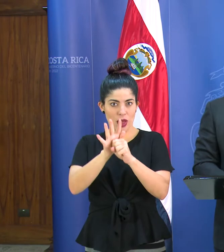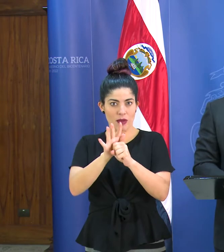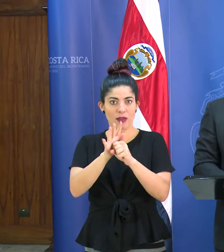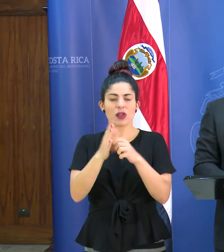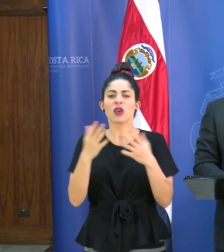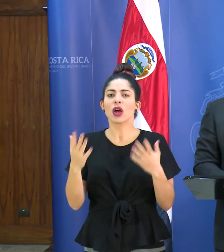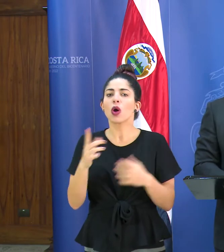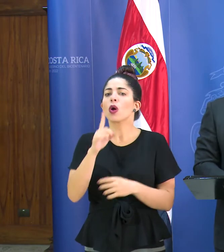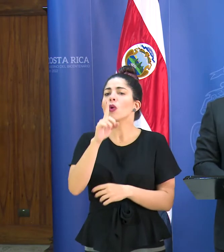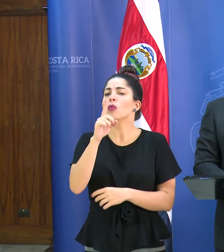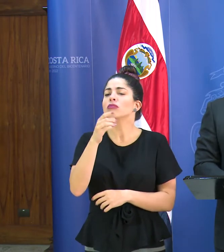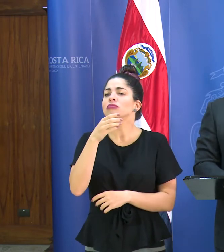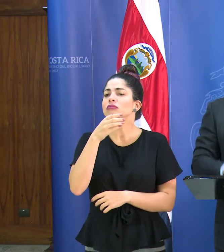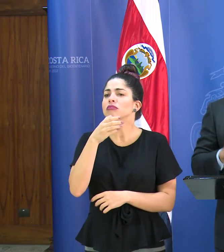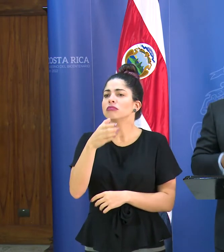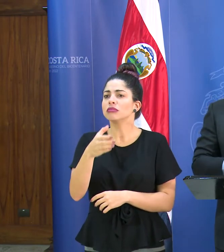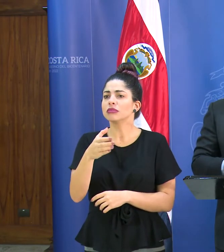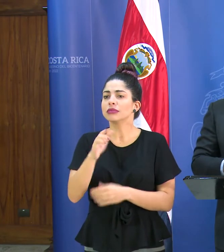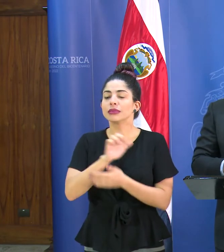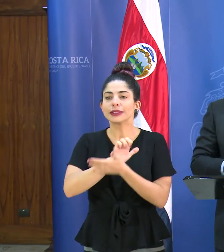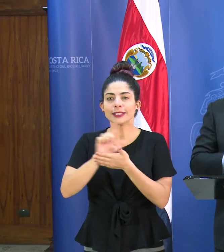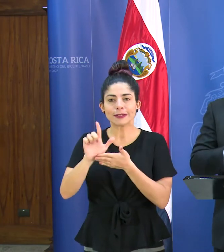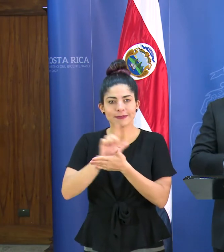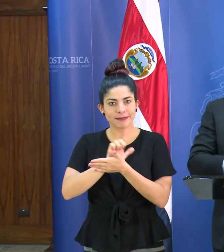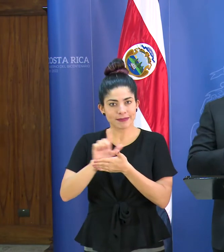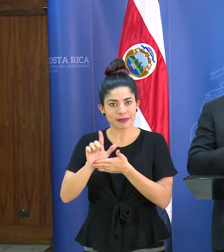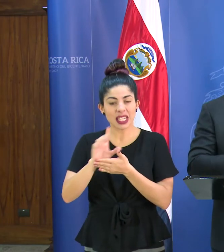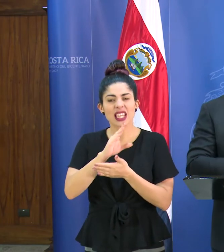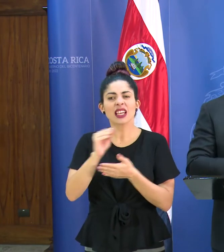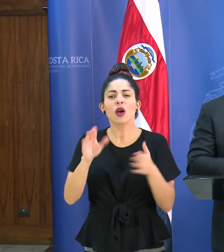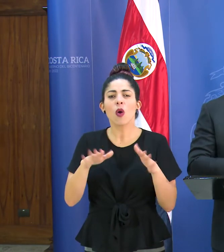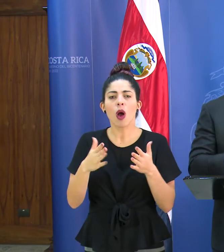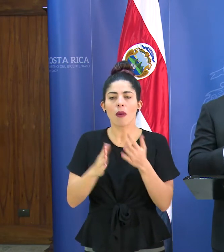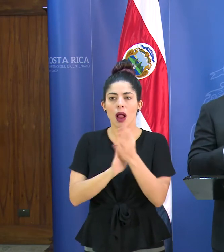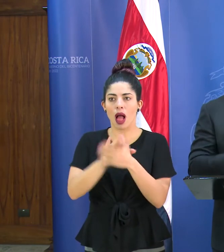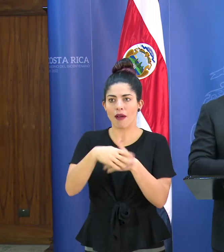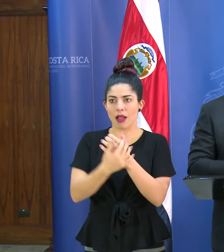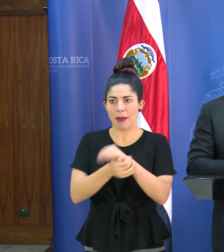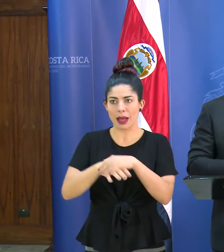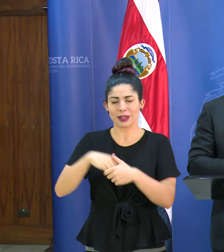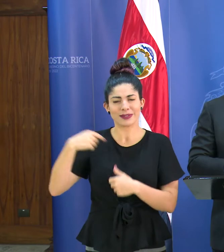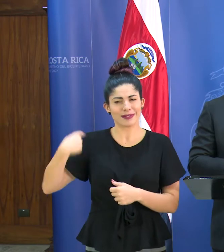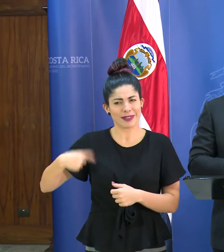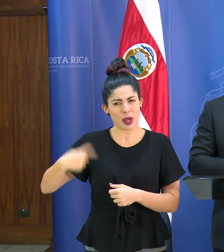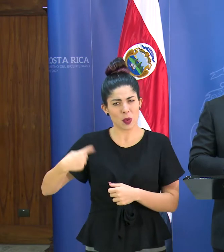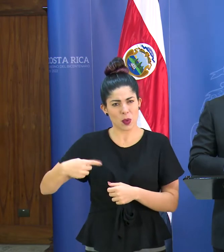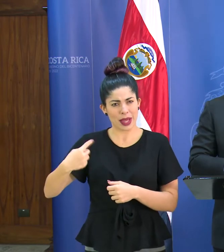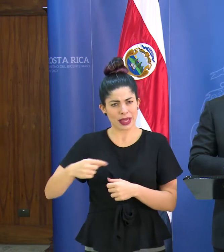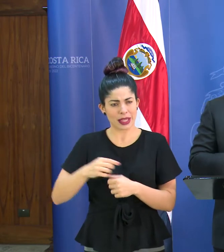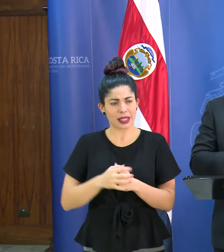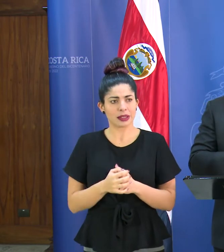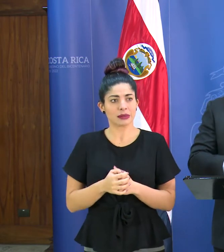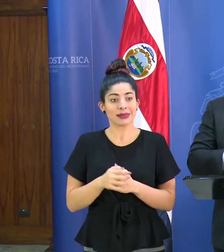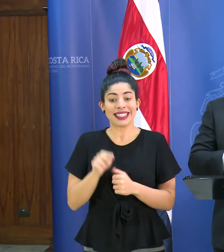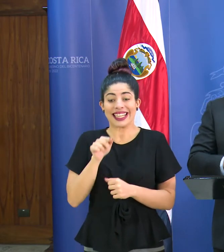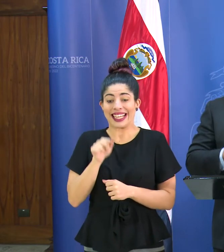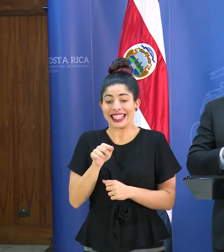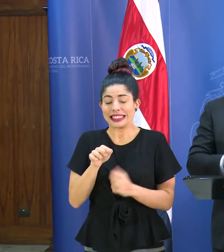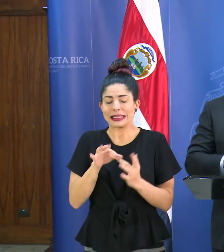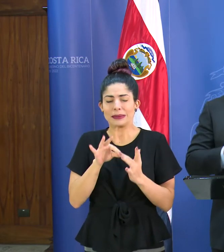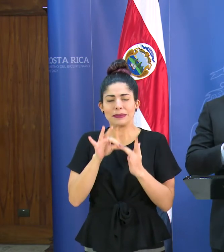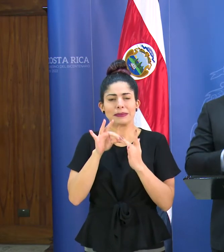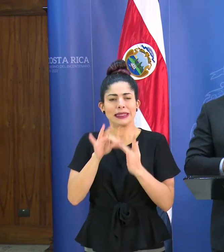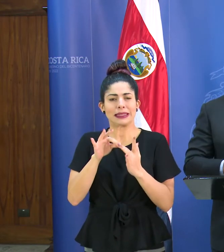recomendación de higiene y lavado de manos constante. Esa es la